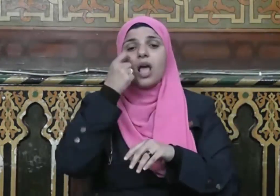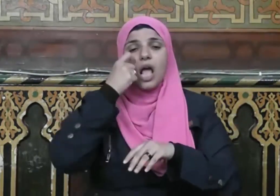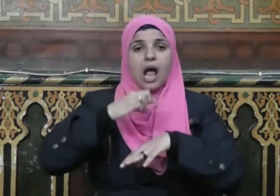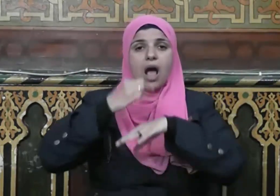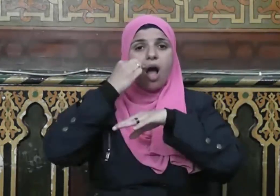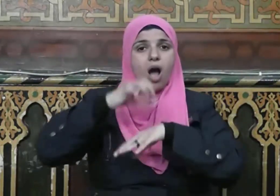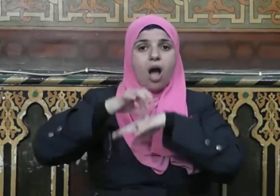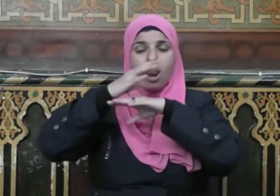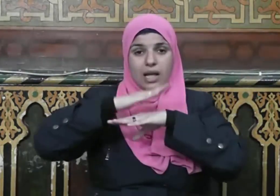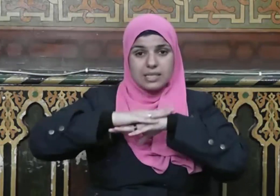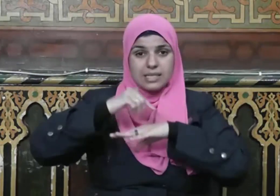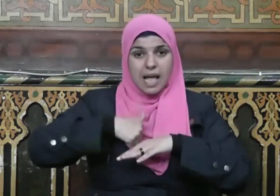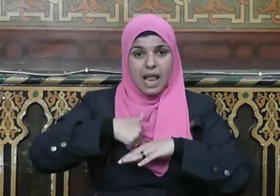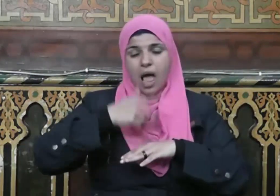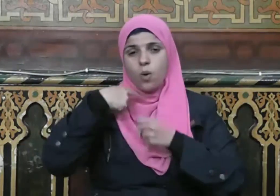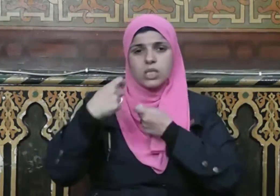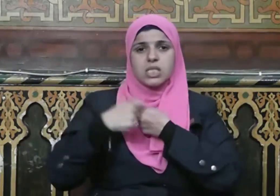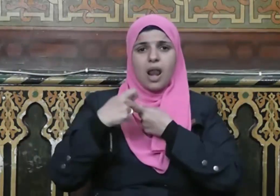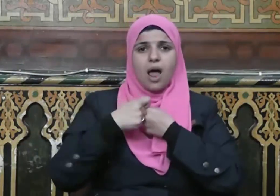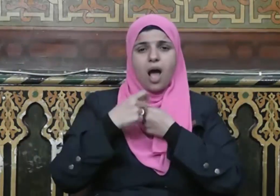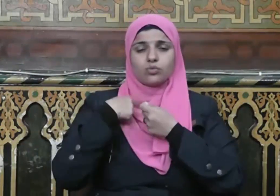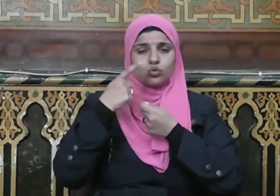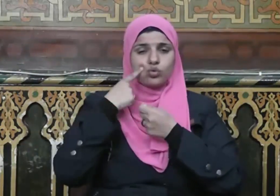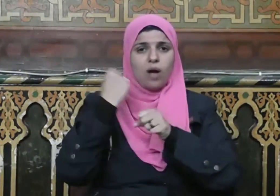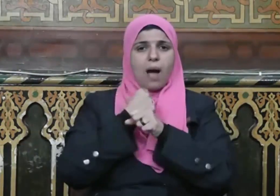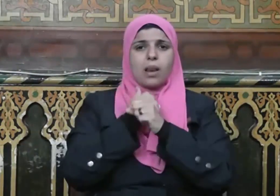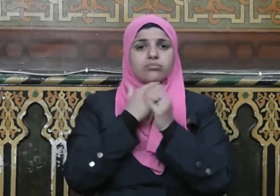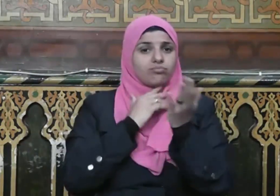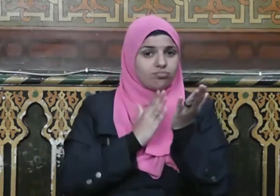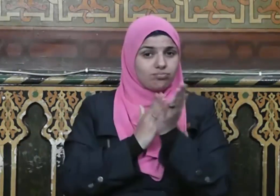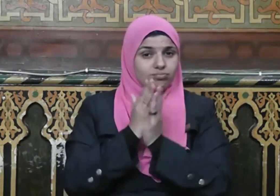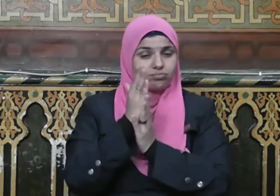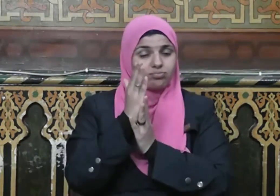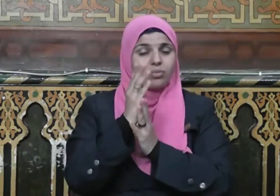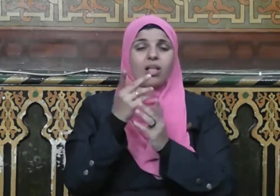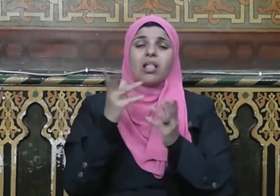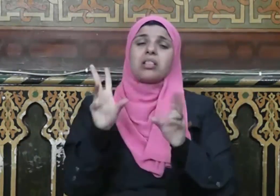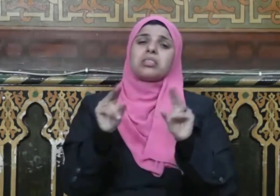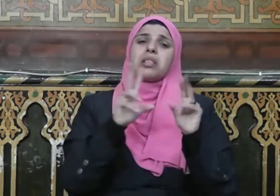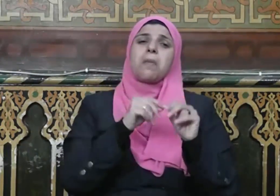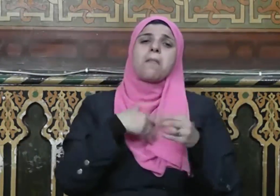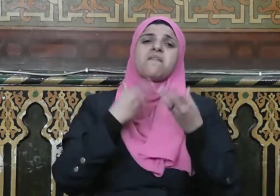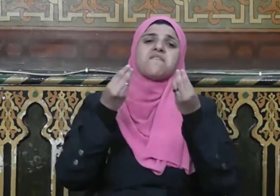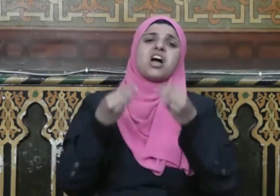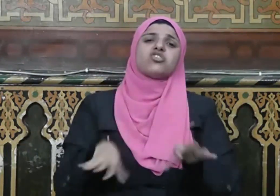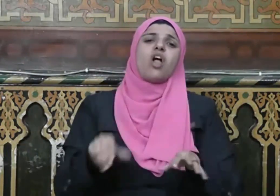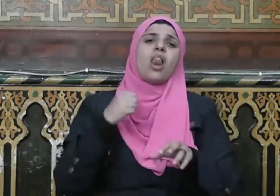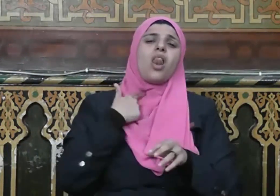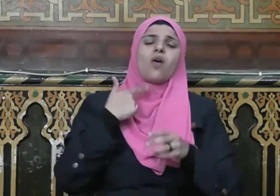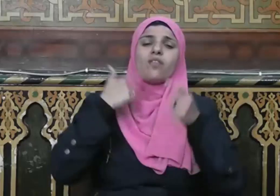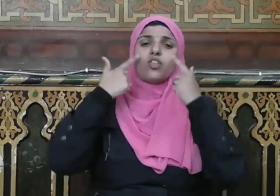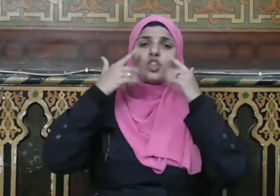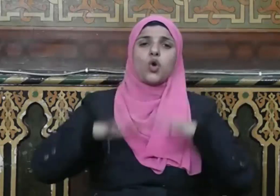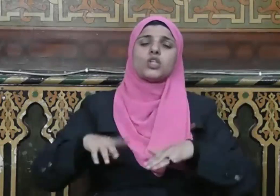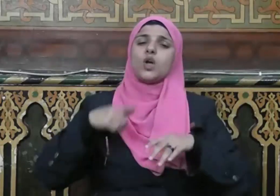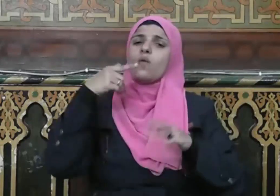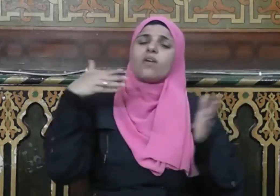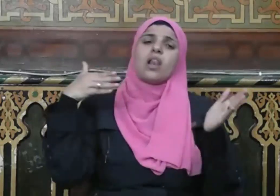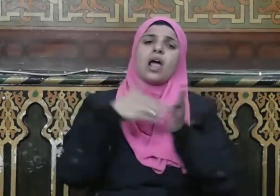وتهذب سلوكه فلا قيمة لها في الدنيا ولا ثمرة لها